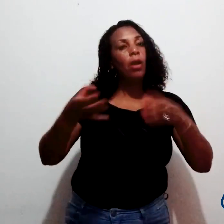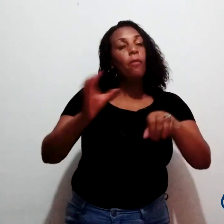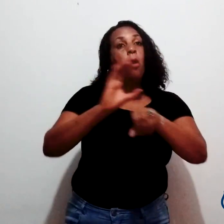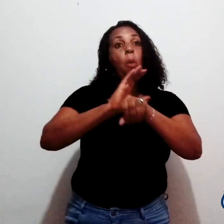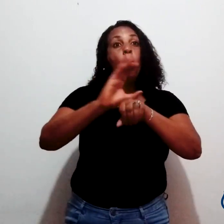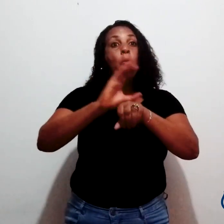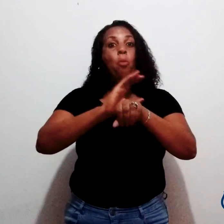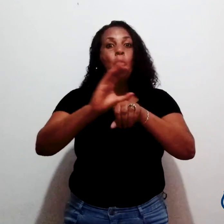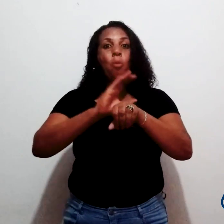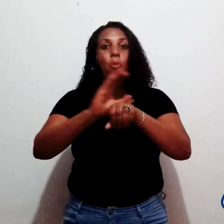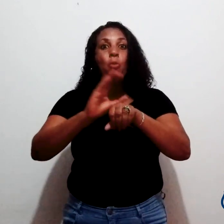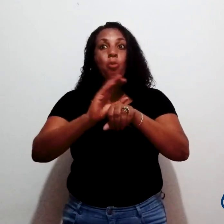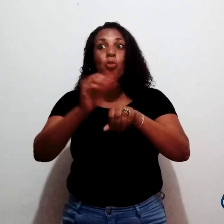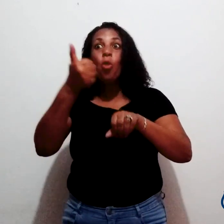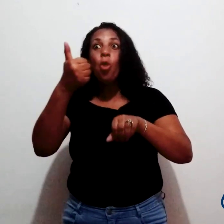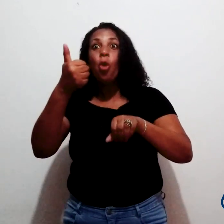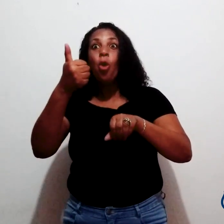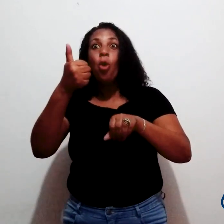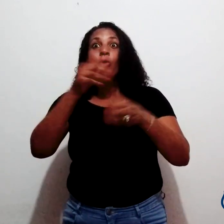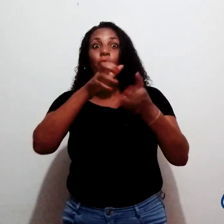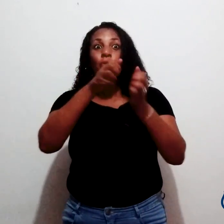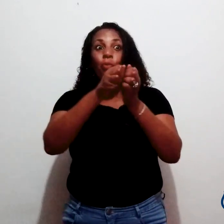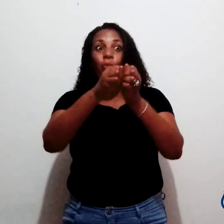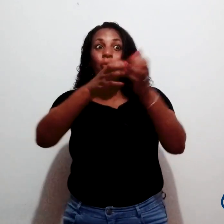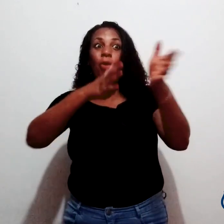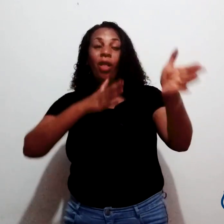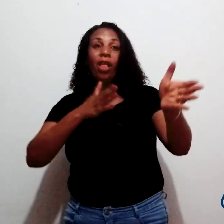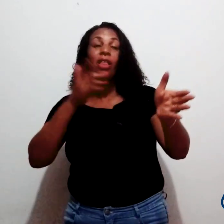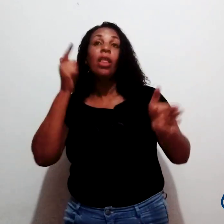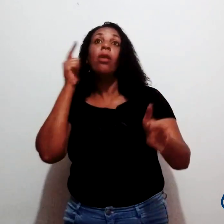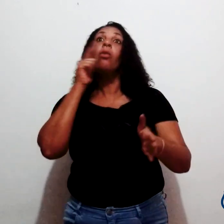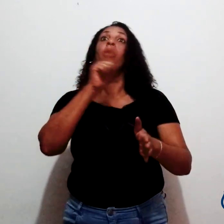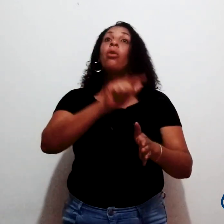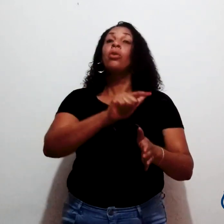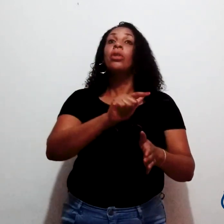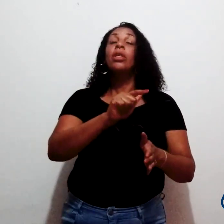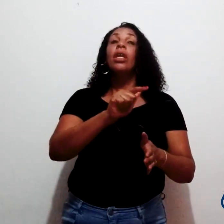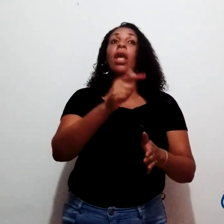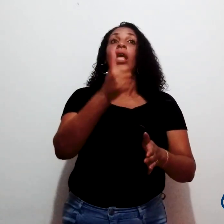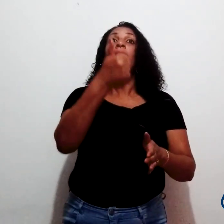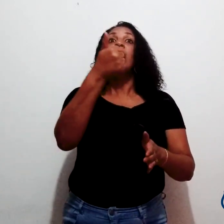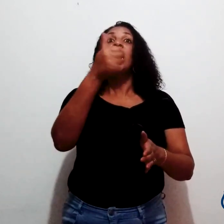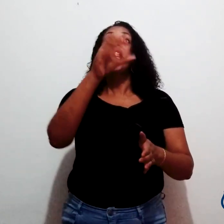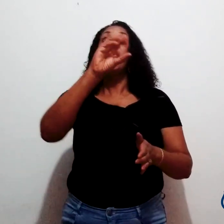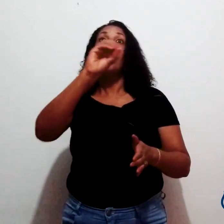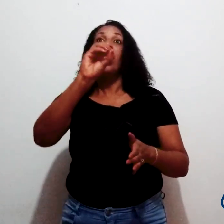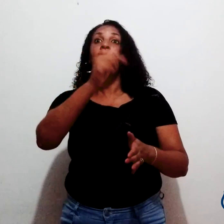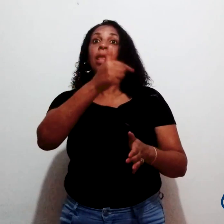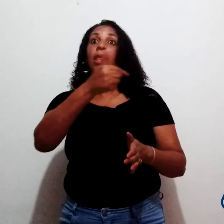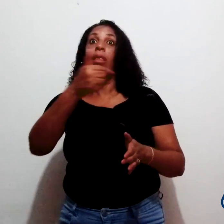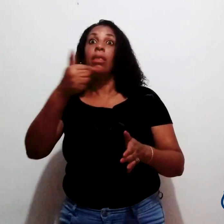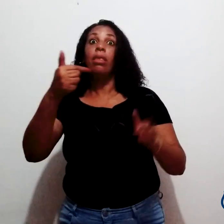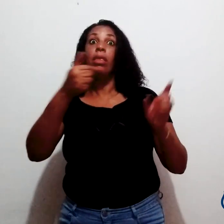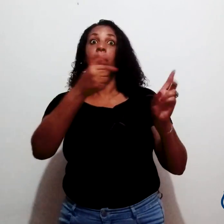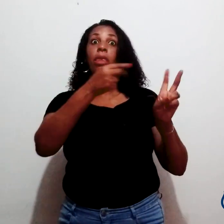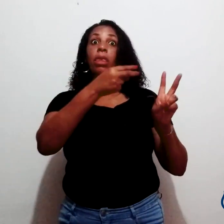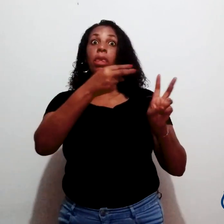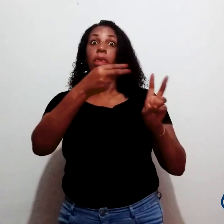curso, de como se tornar fluente em Libras em 10 semanas. De como conseguir isso em 10 semanas. E